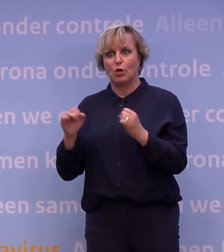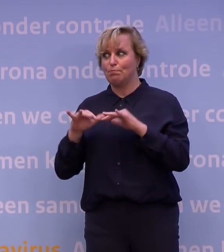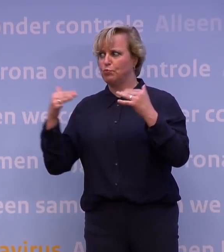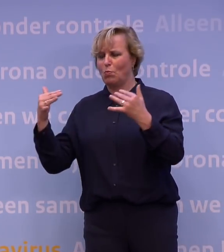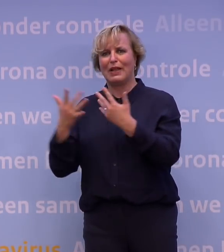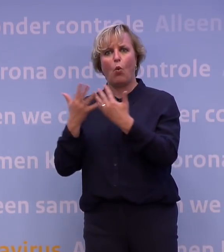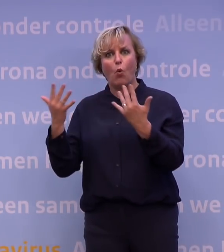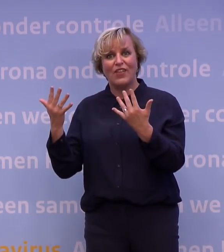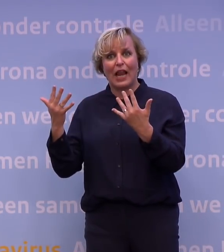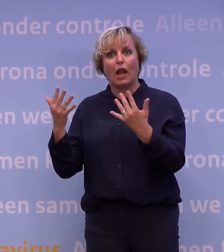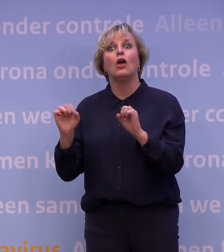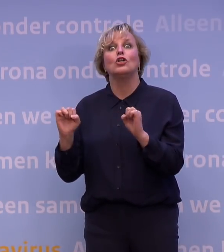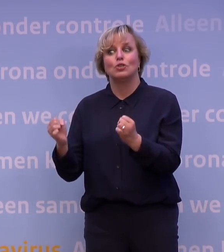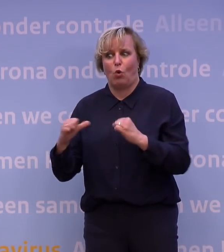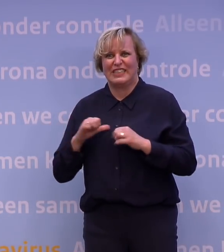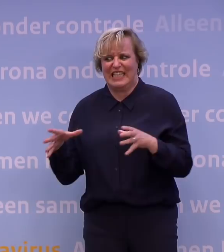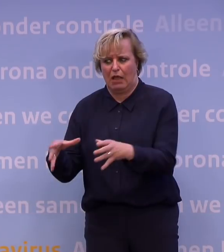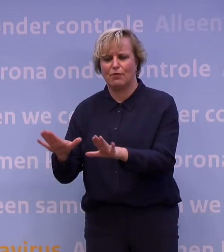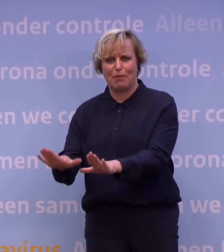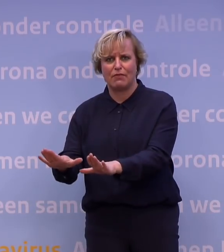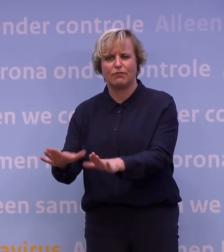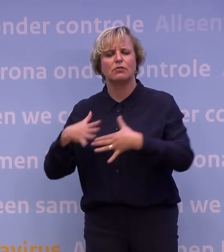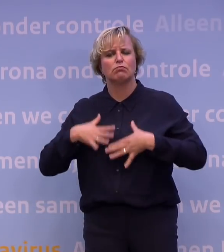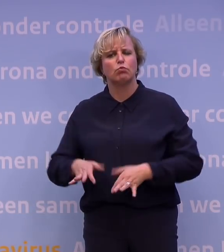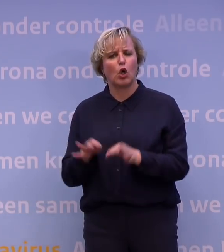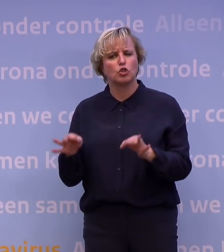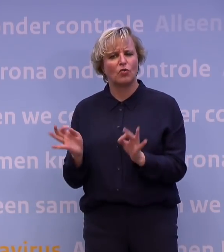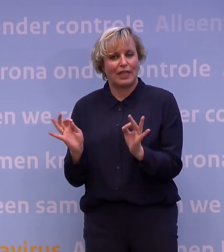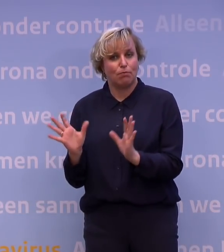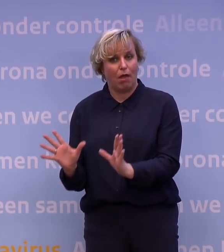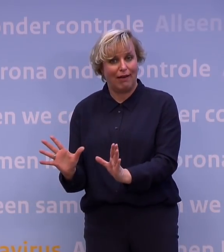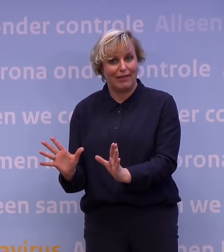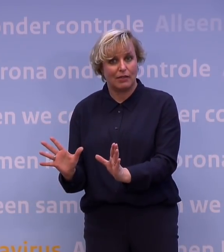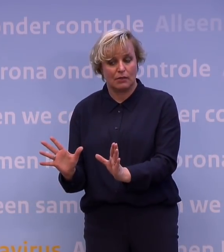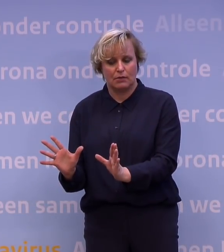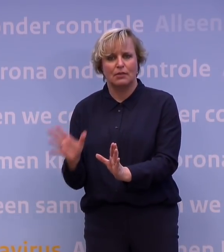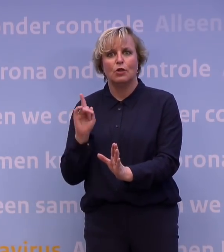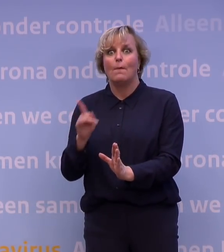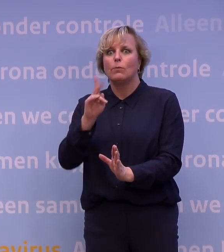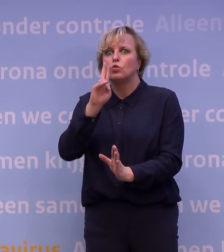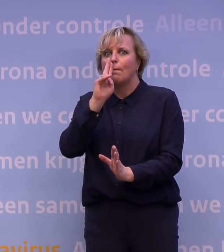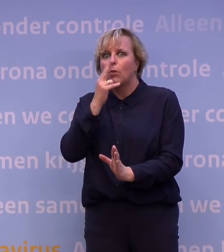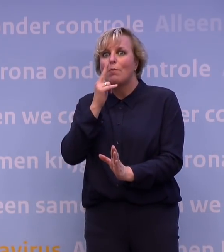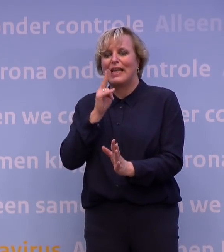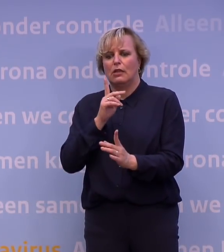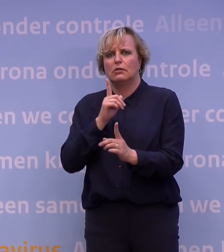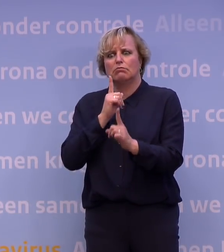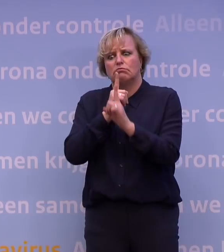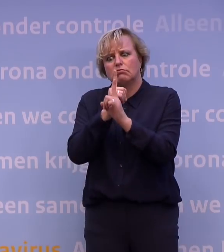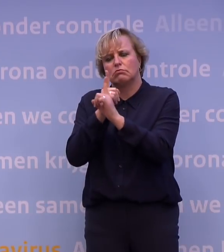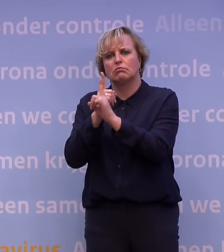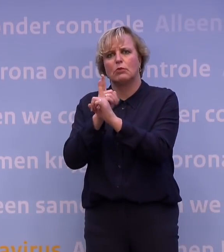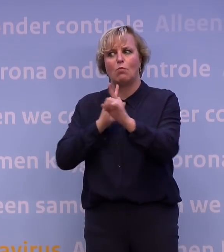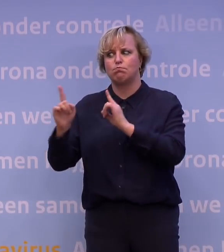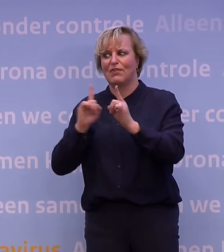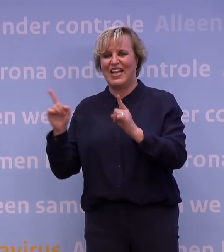En je wilt dat sport er zelf overeind houden, want dat is gewoon voor onze gezondheid belangrijk. En je ziet ook dat je moet proberen dat aantal contactmomenten en bewegingen te